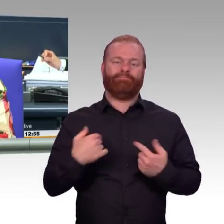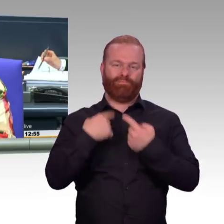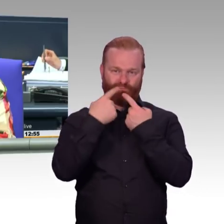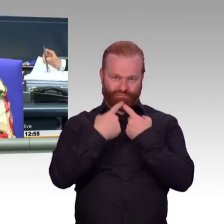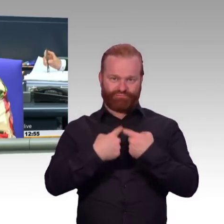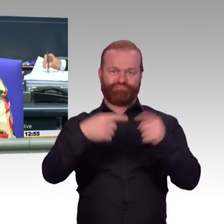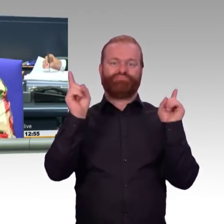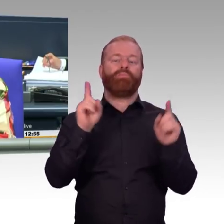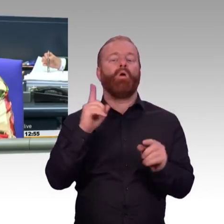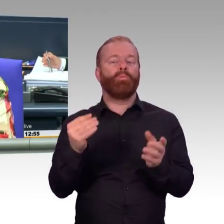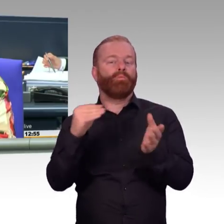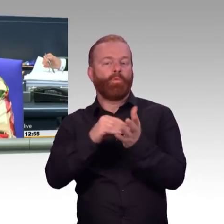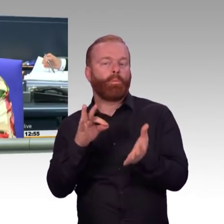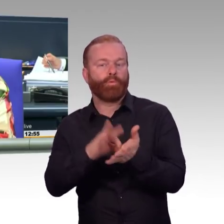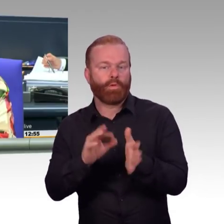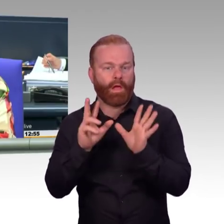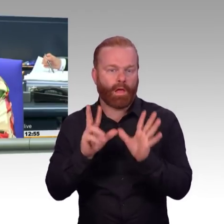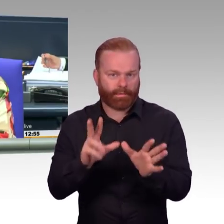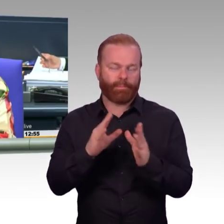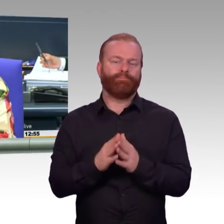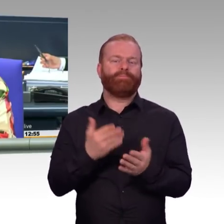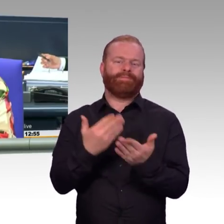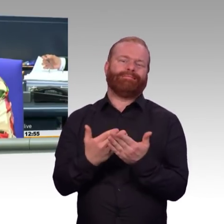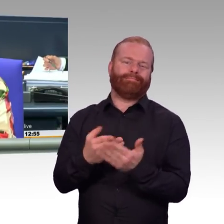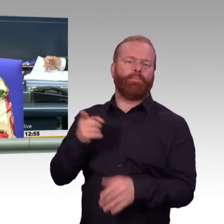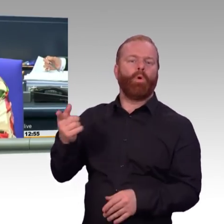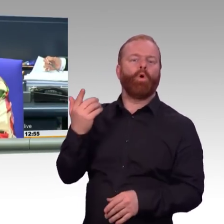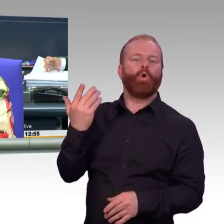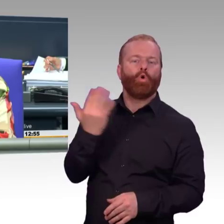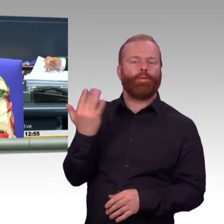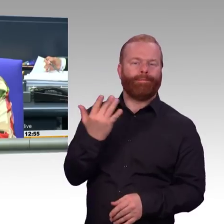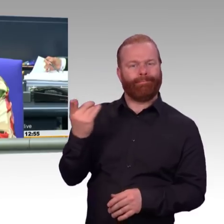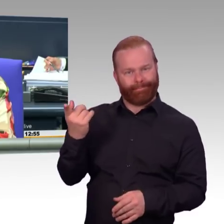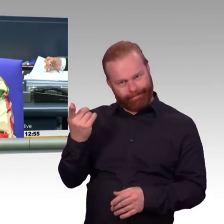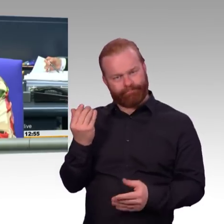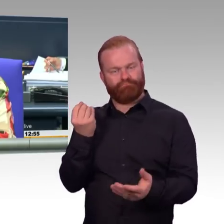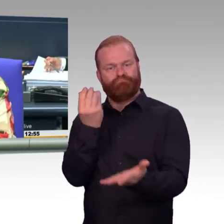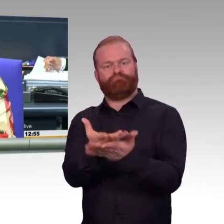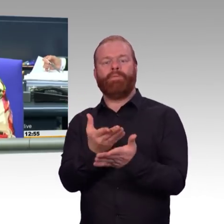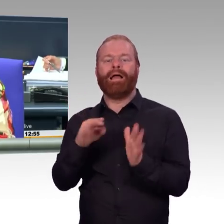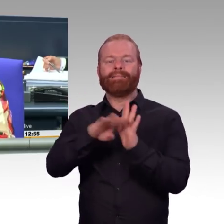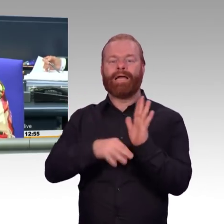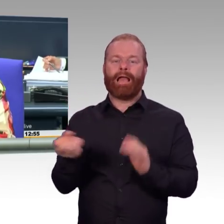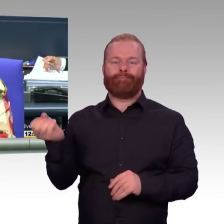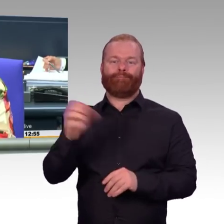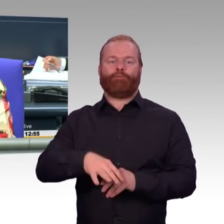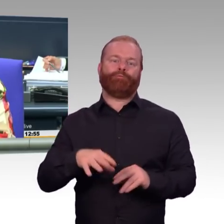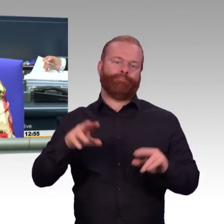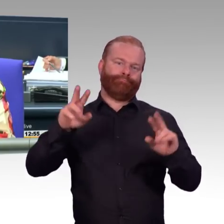Betriebs von Kohlekraftwerken zur Stromerzeugung sowie Beratung des Antrags der Fraktion der AfD